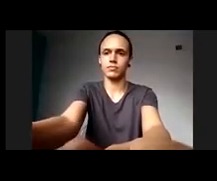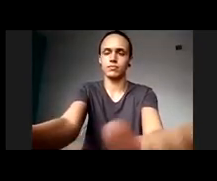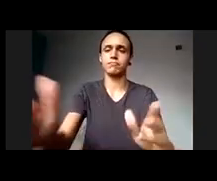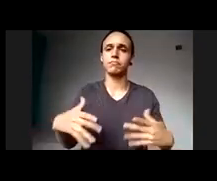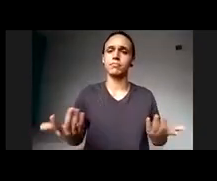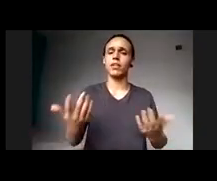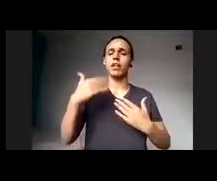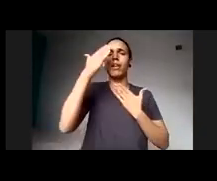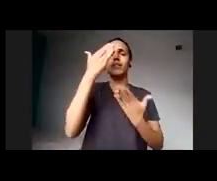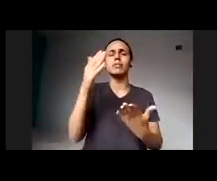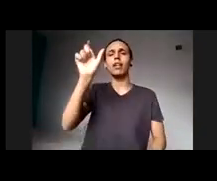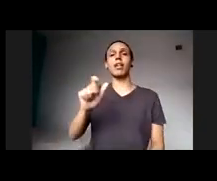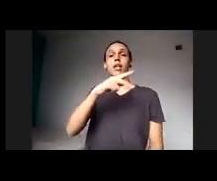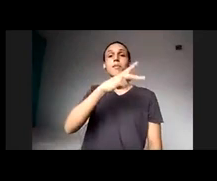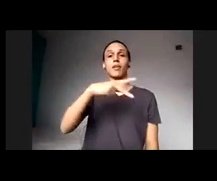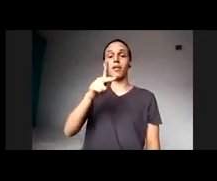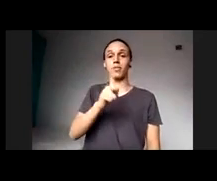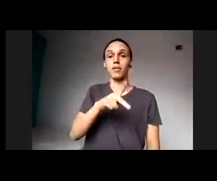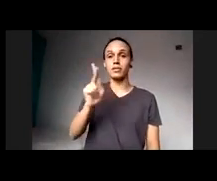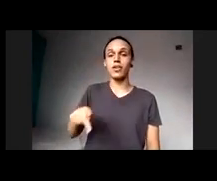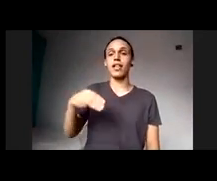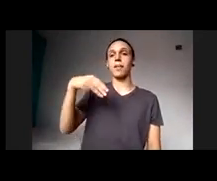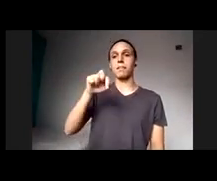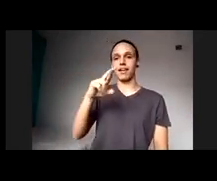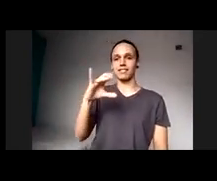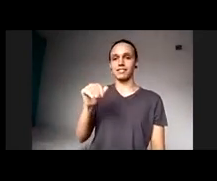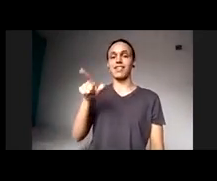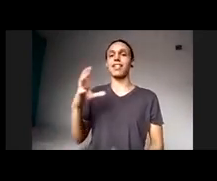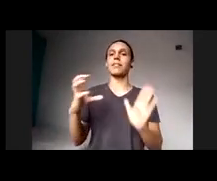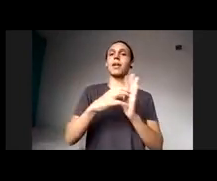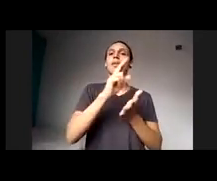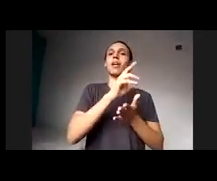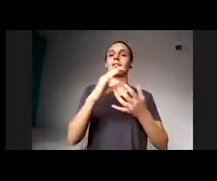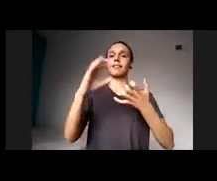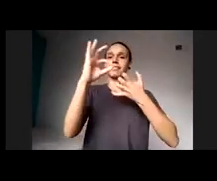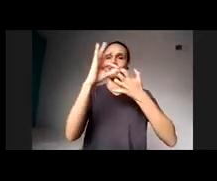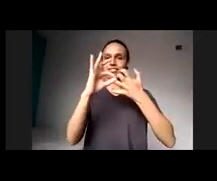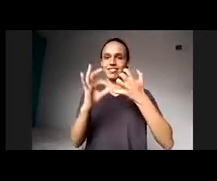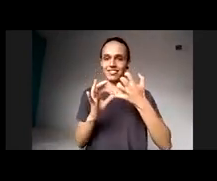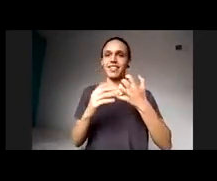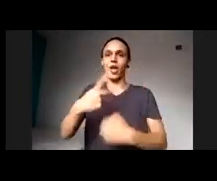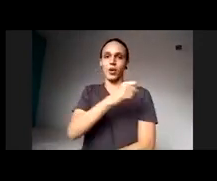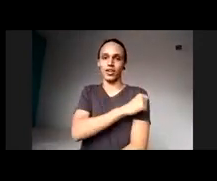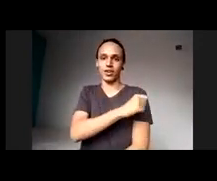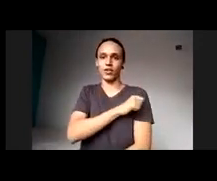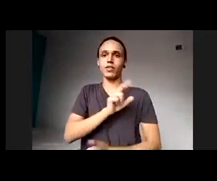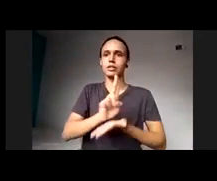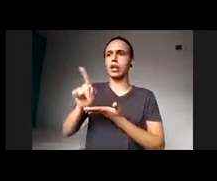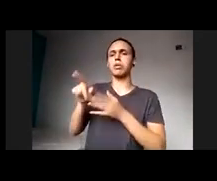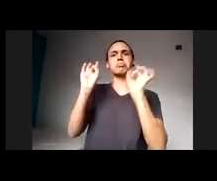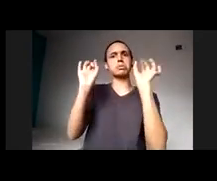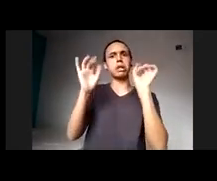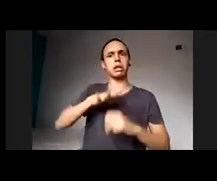professora Márcia Pletsch, que é da Universidade Federal Rural do Rio de Janeiro, que é uma especialista nesse